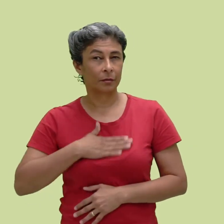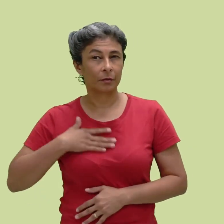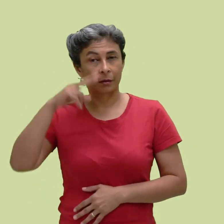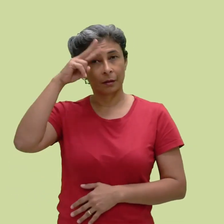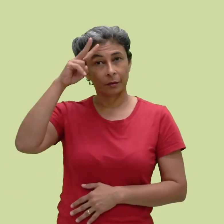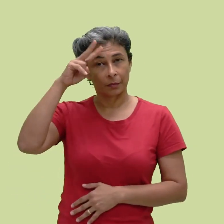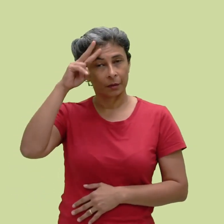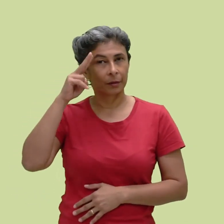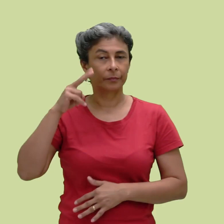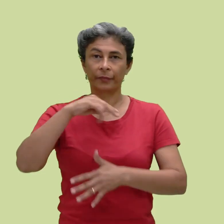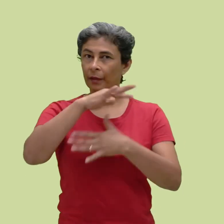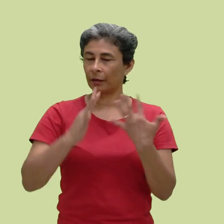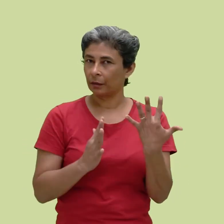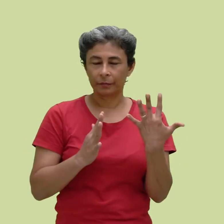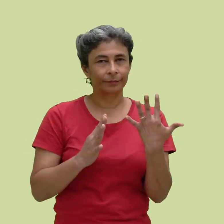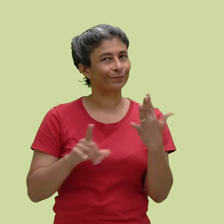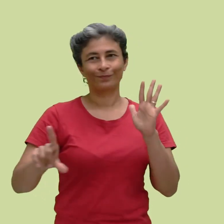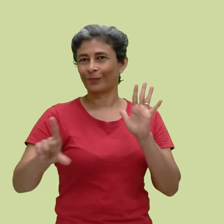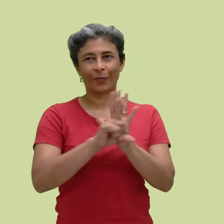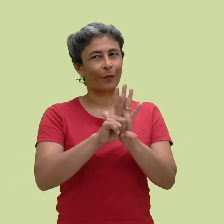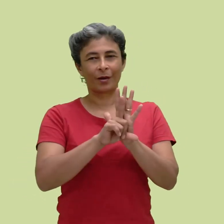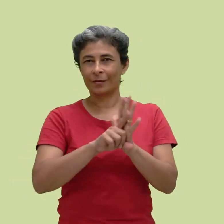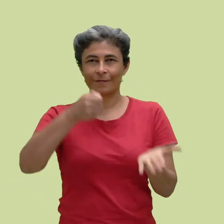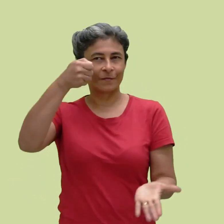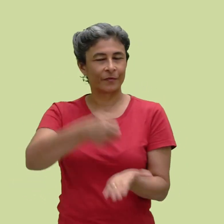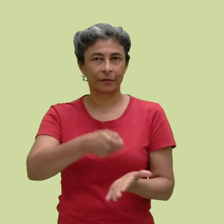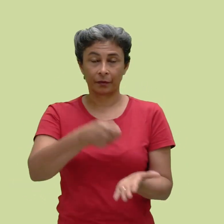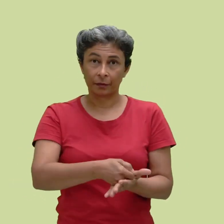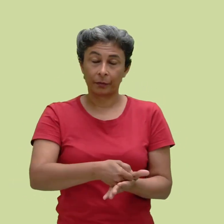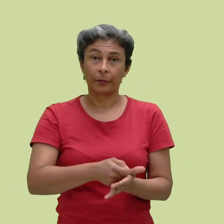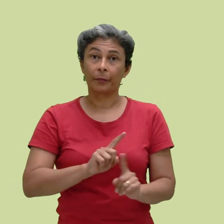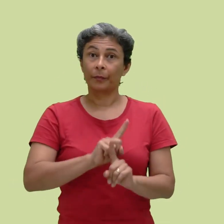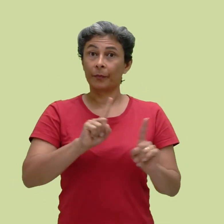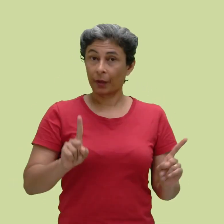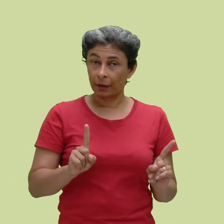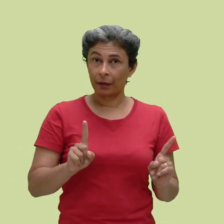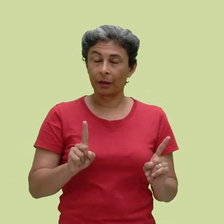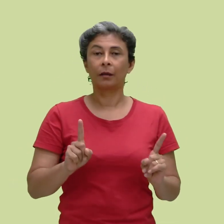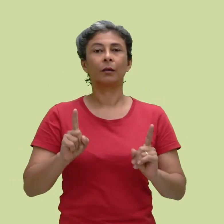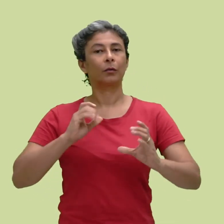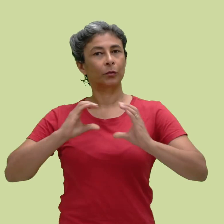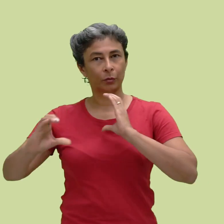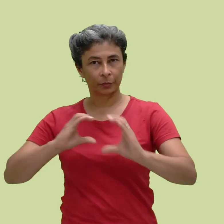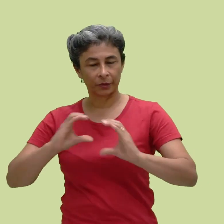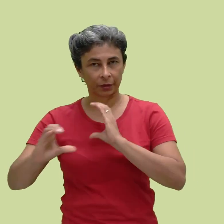Gostaríamos de lembrar que a Libras não é uma língua oficial, e sim reconhecida como um meio